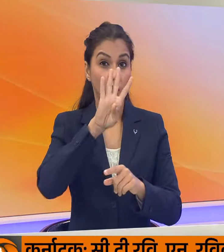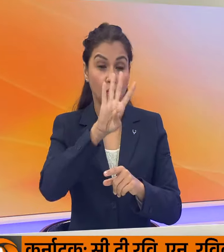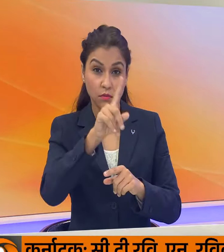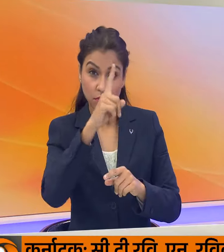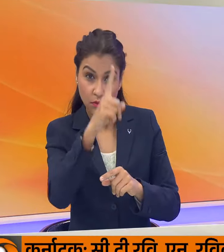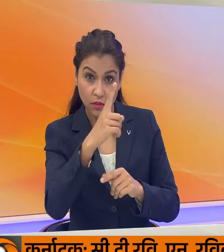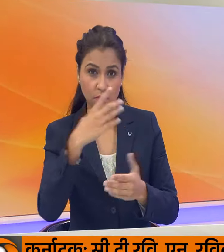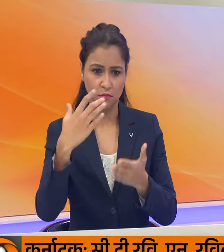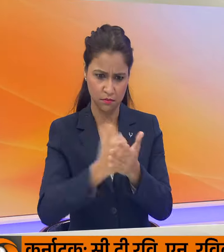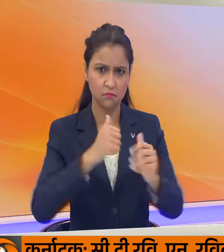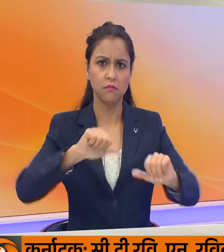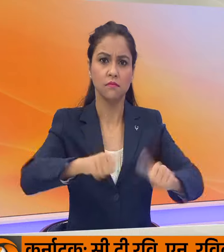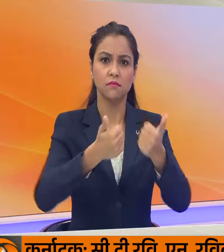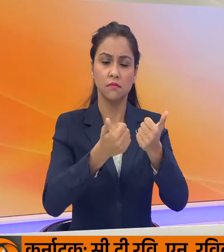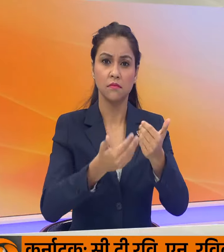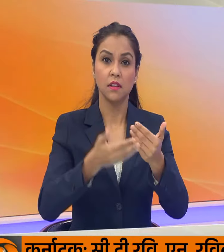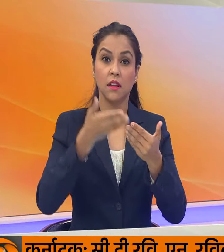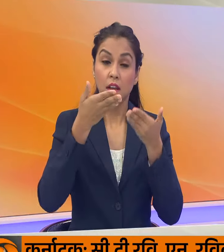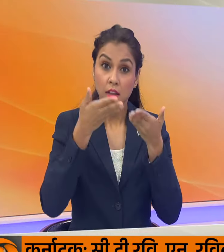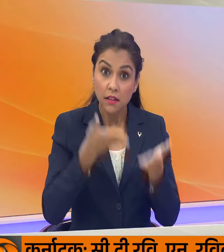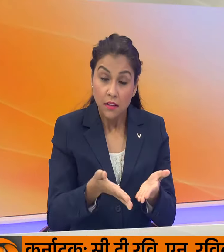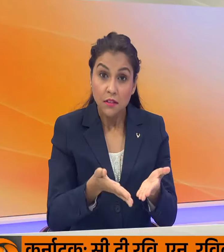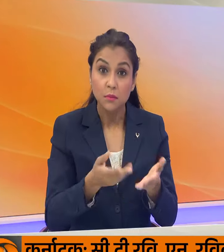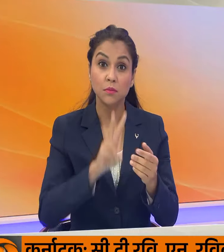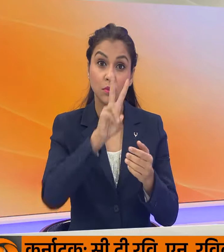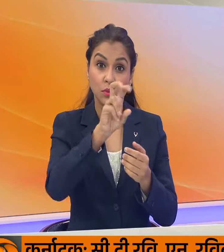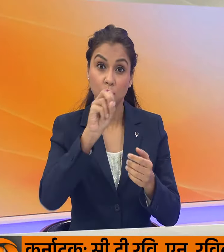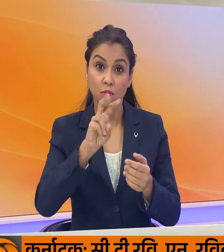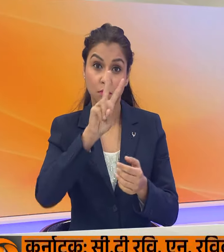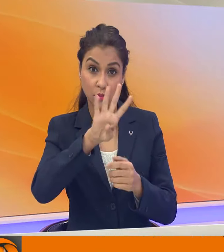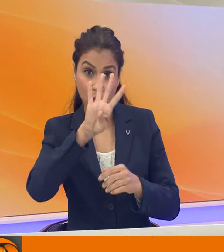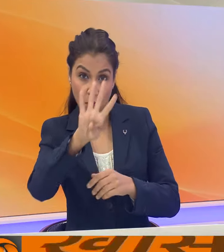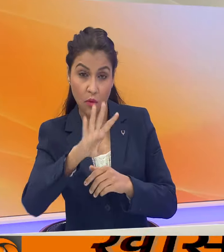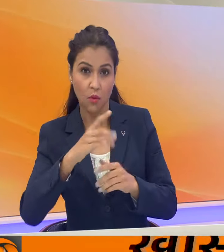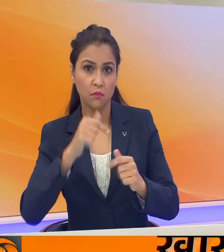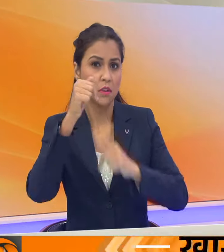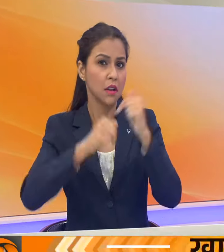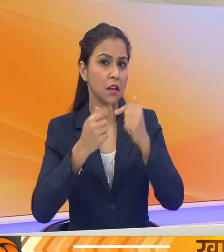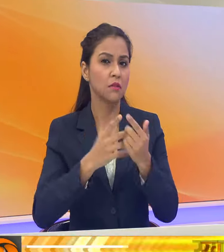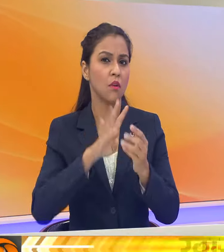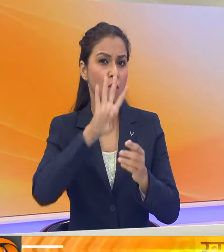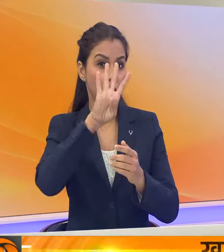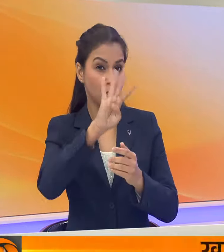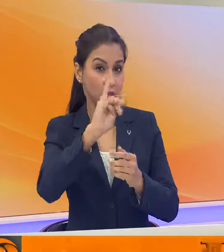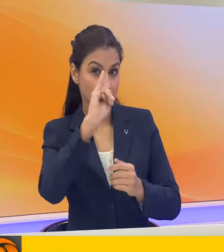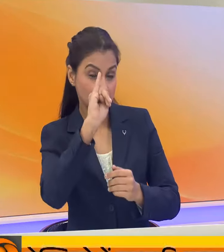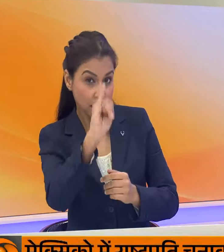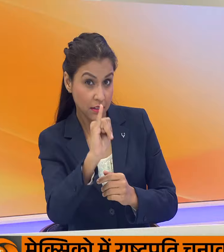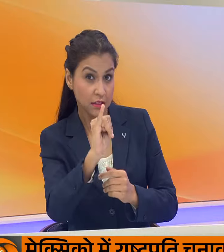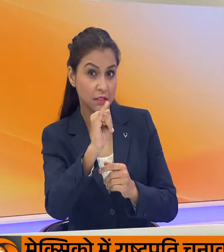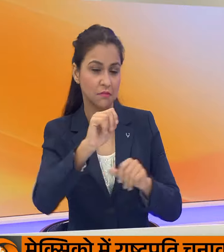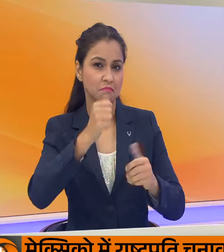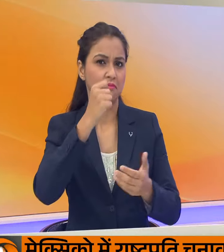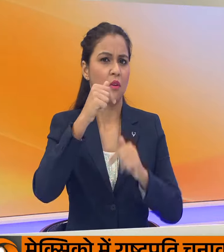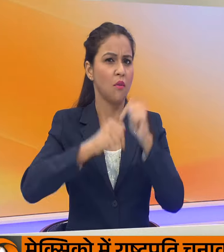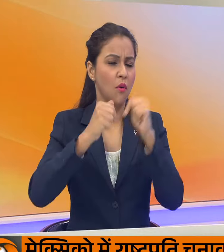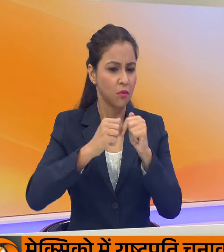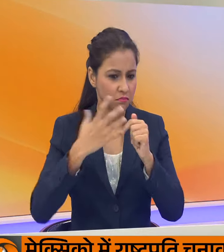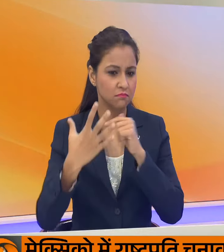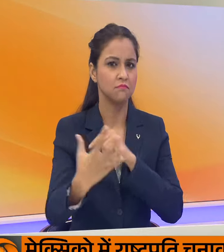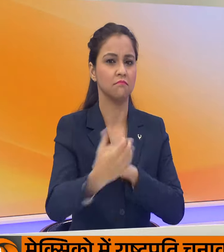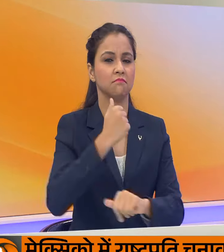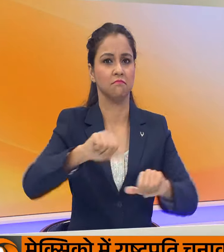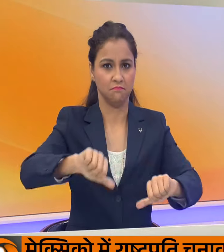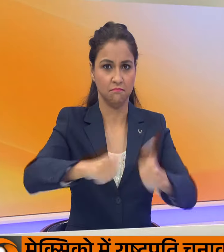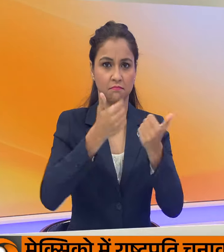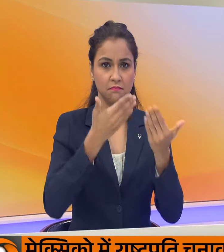से हम लोग विजिता हुआ था इस बार 2024 के एलेक्षिन में 46 की वोर्ड से बारती जनता पार्टी